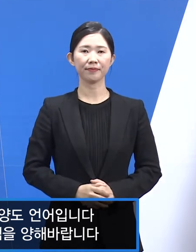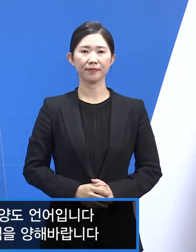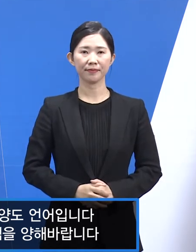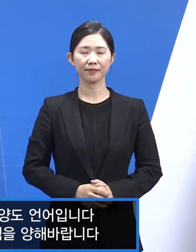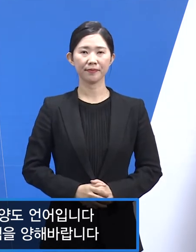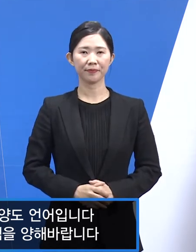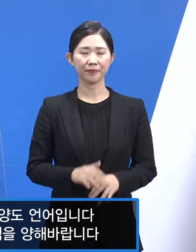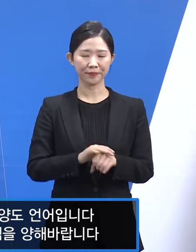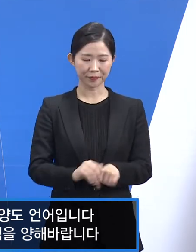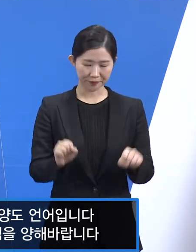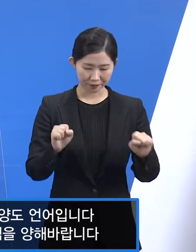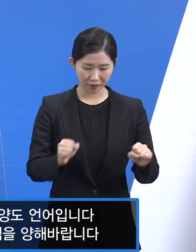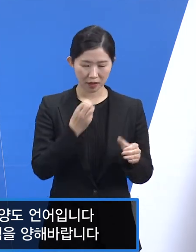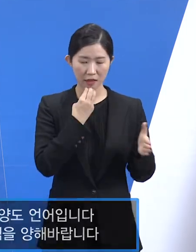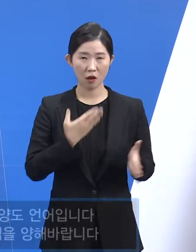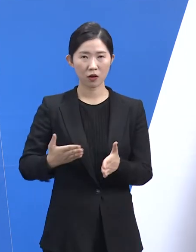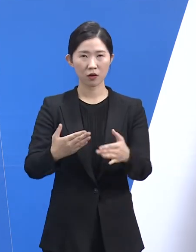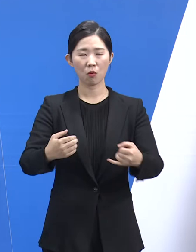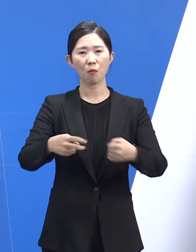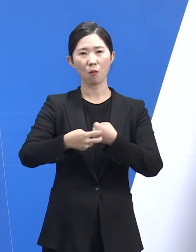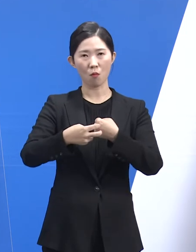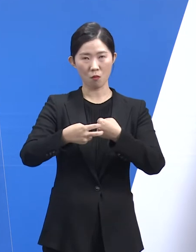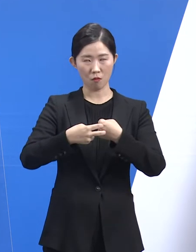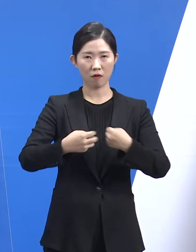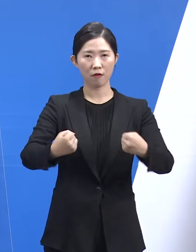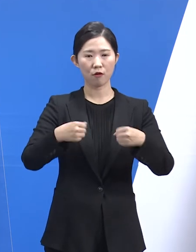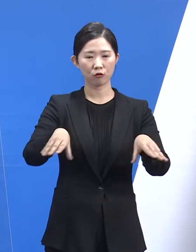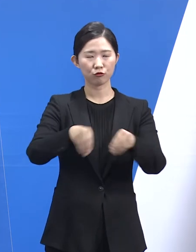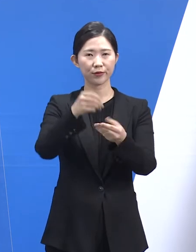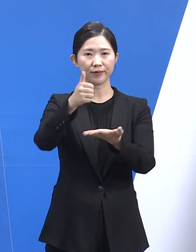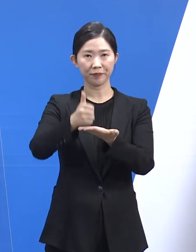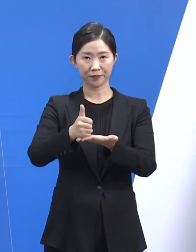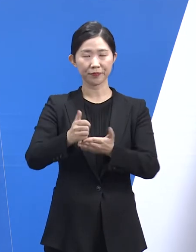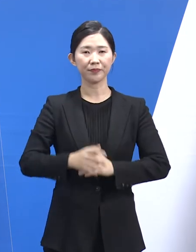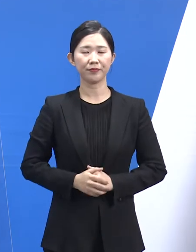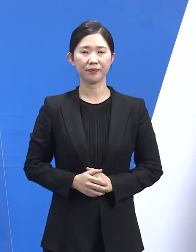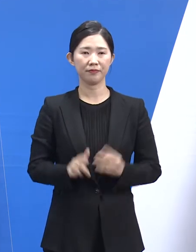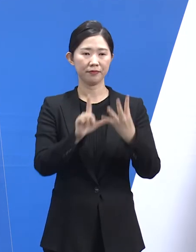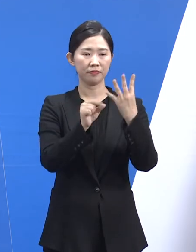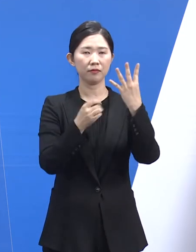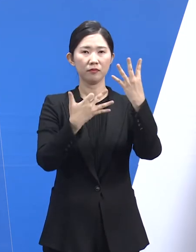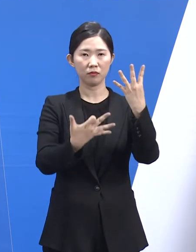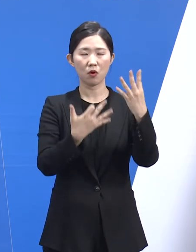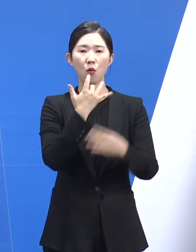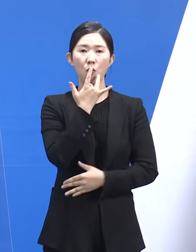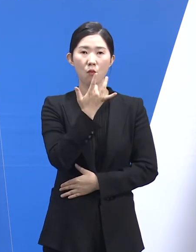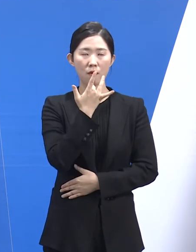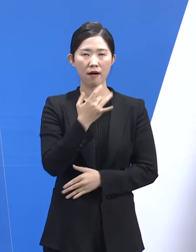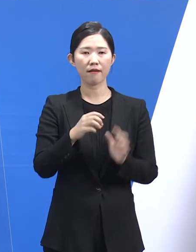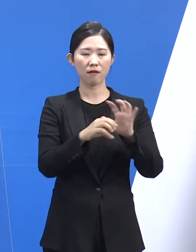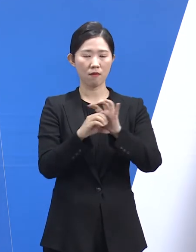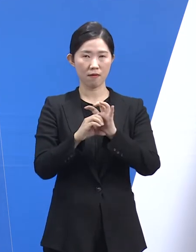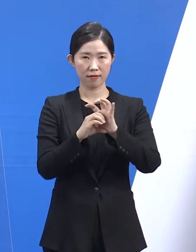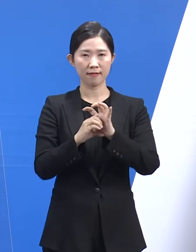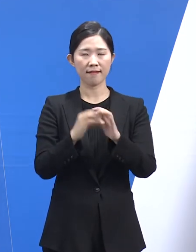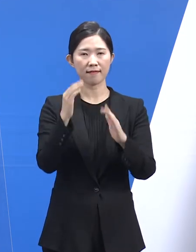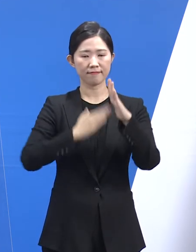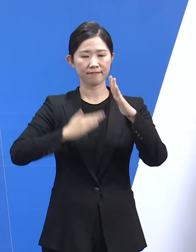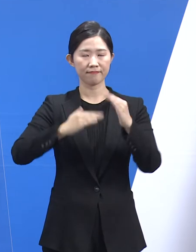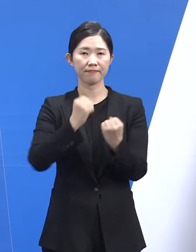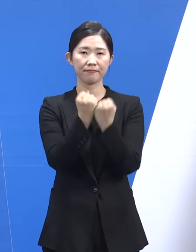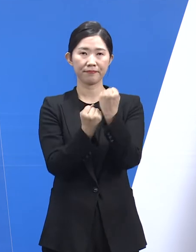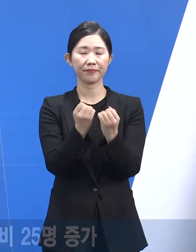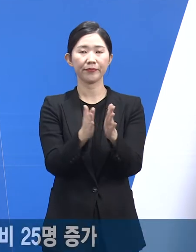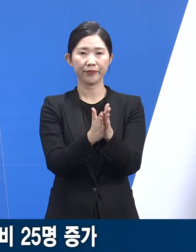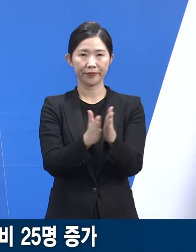안녕하세요. 경기도 보건건강국장 류영철입니다. 4월 19일 화요일 경기도 코로나19 대형 정례 기자회견을